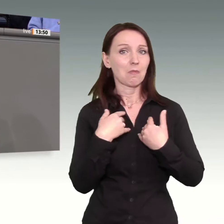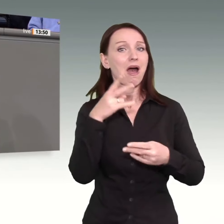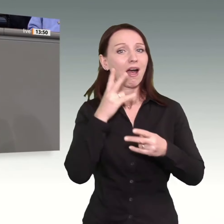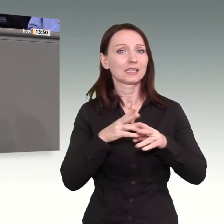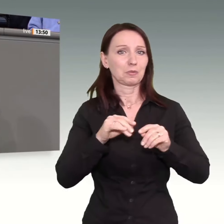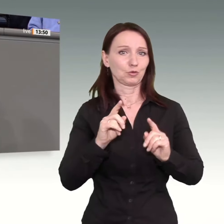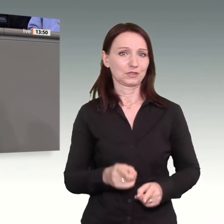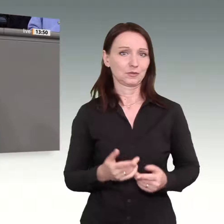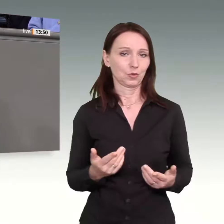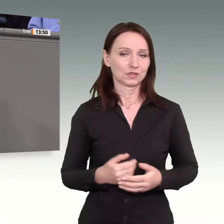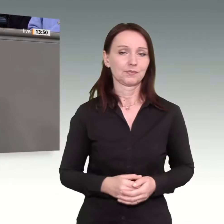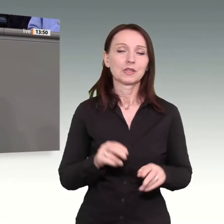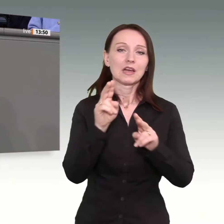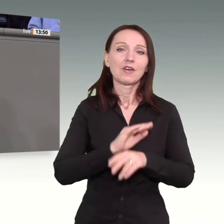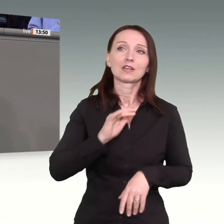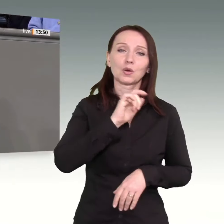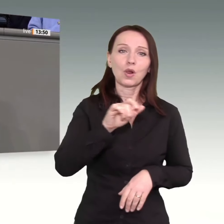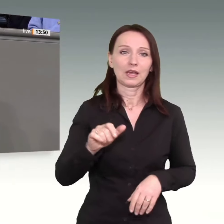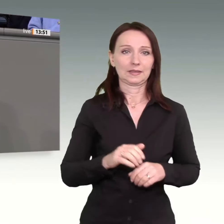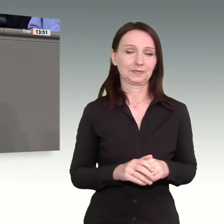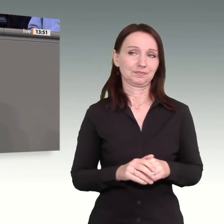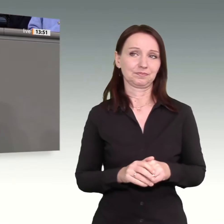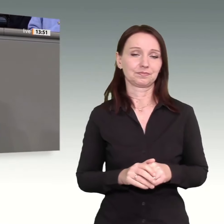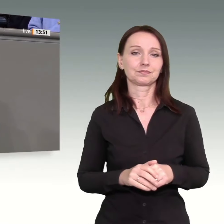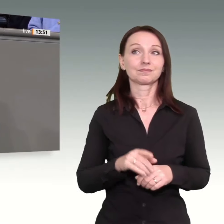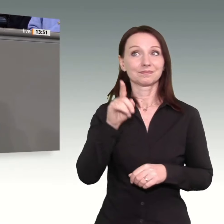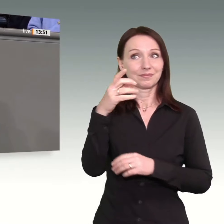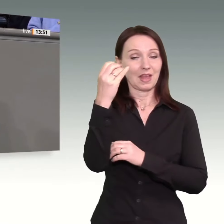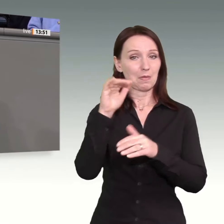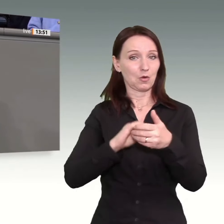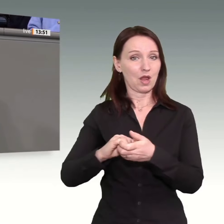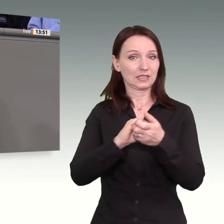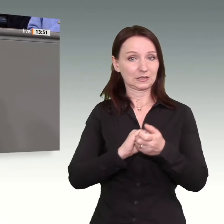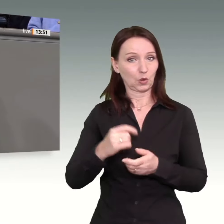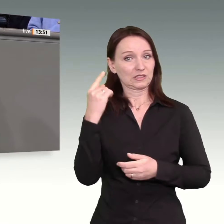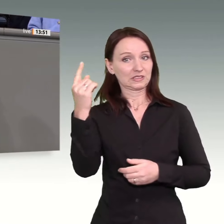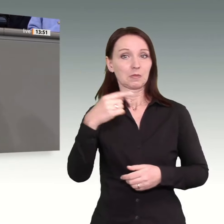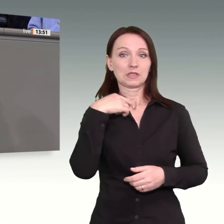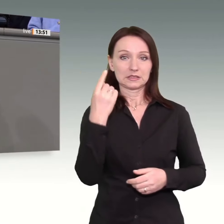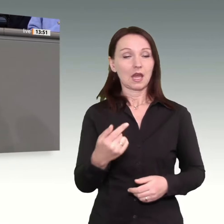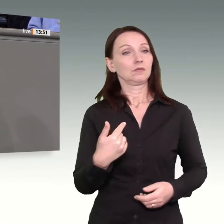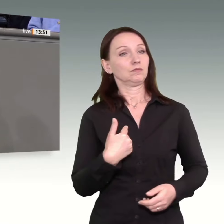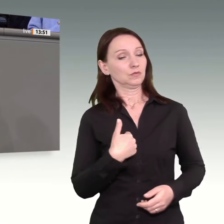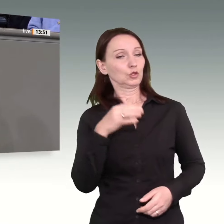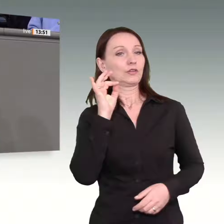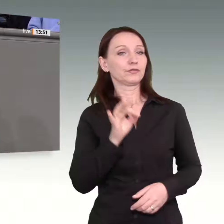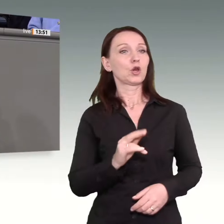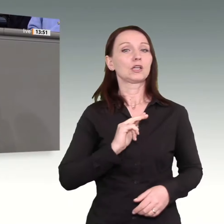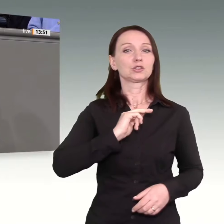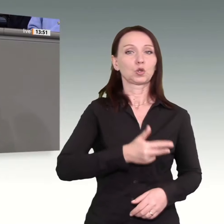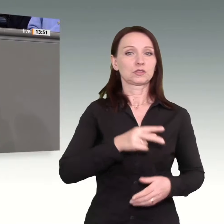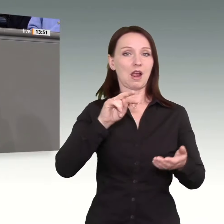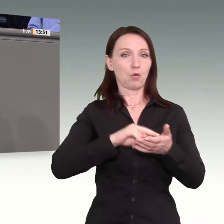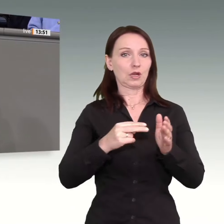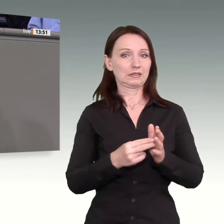können. Verehrte Kolleginnen und Kollegen, wenn diese Ampelkoalition für sich in Anspruch nimmt, sie stehe für eine soziale